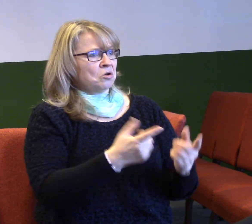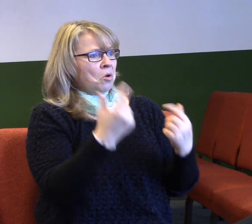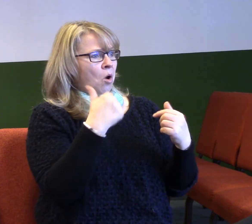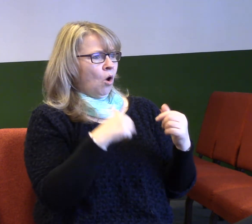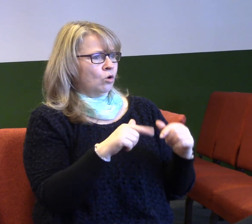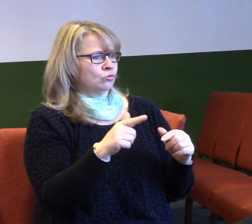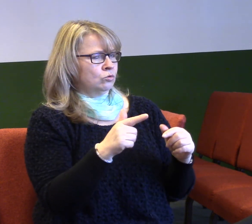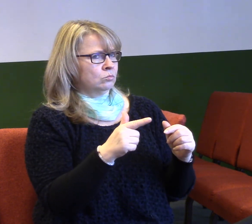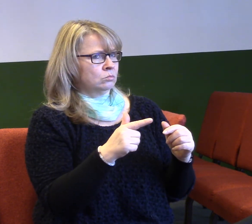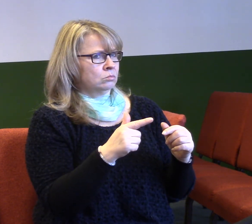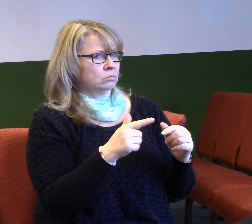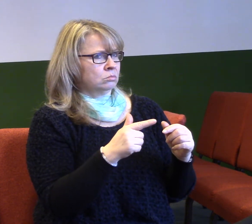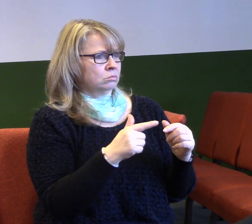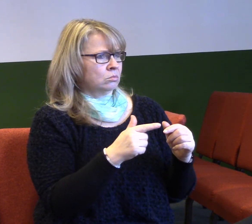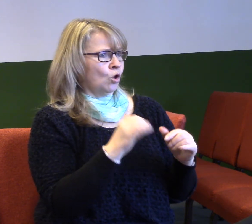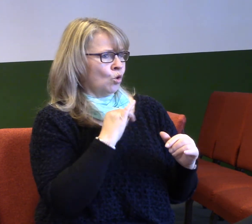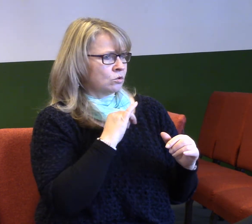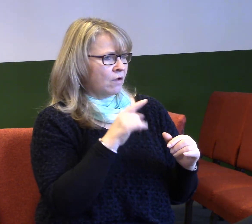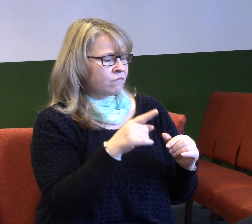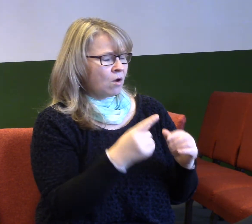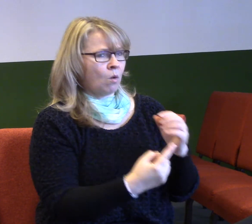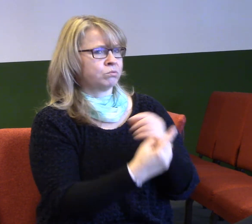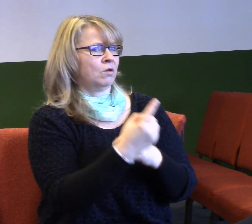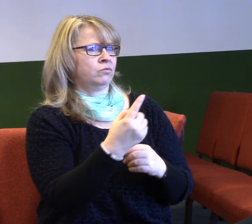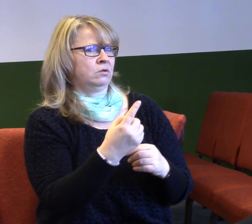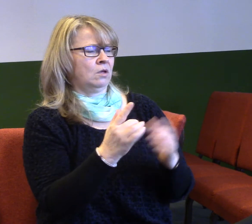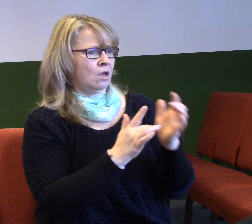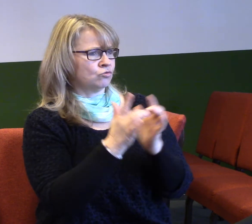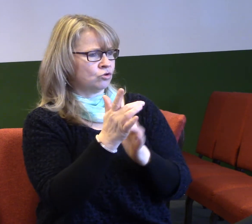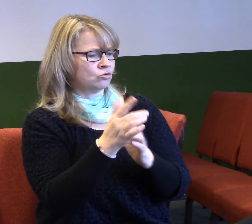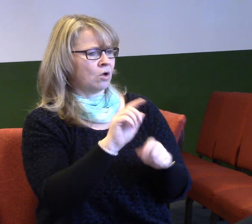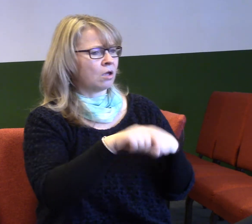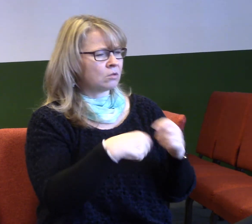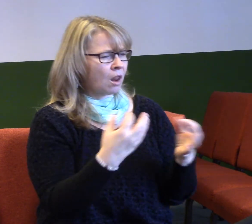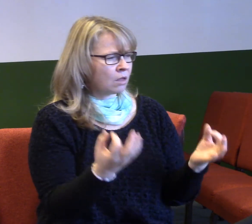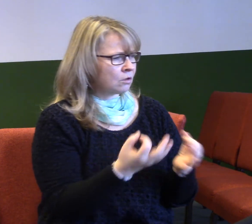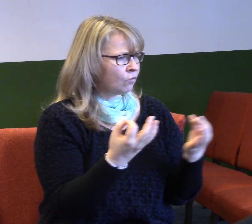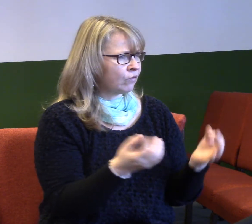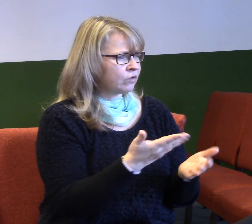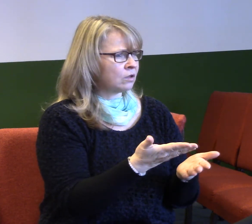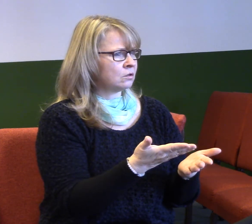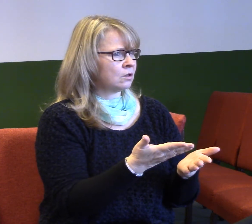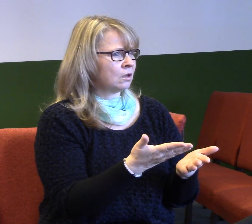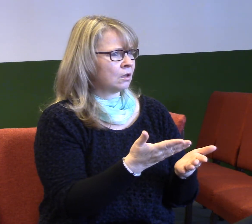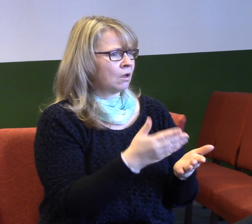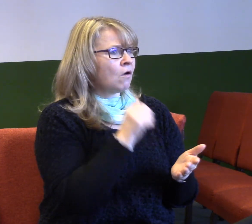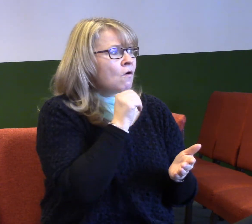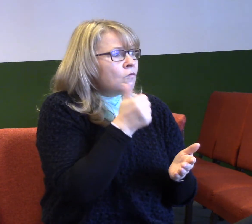najednou se vynouří z Galiléje a dělá takové věci, které už staletí a staletí vlastně nikdy nikdo v Izraeli nedělal.